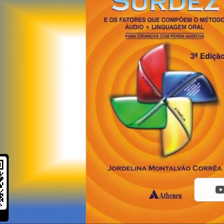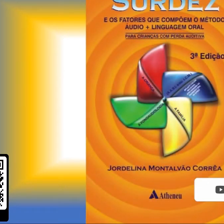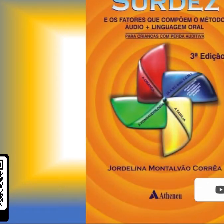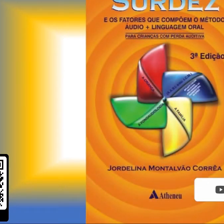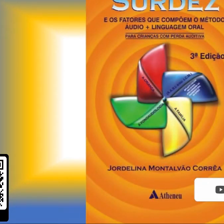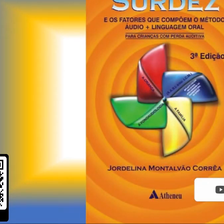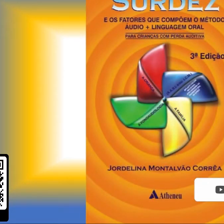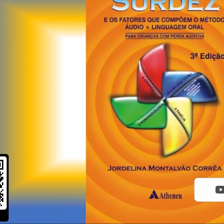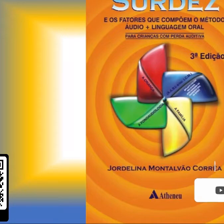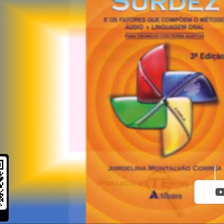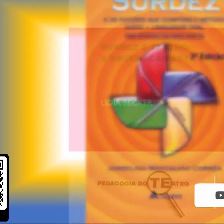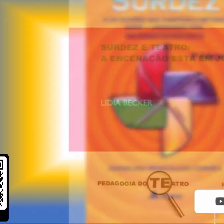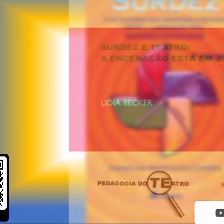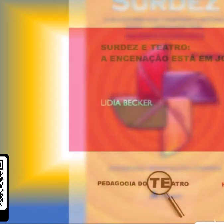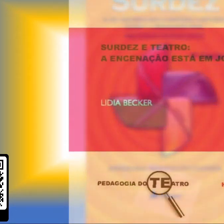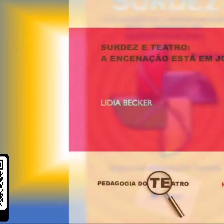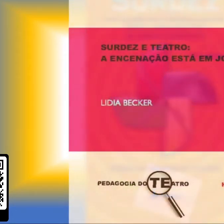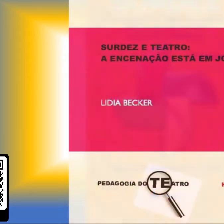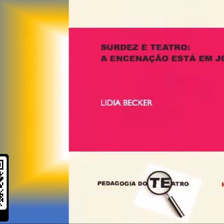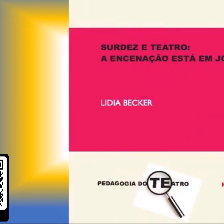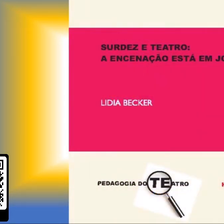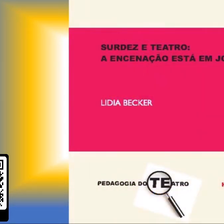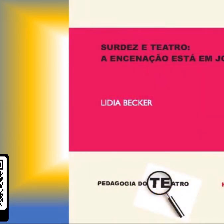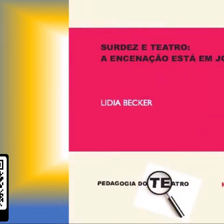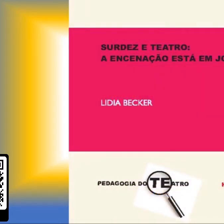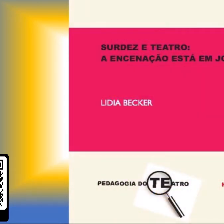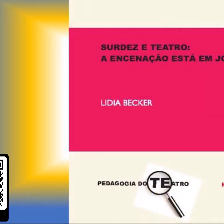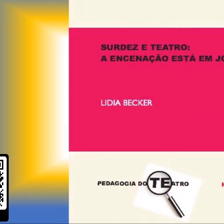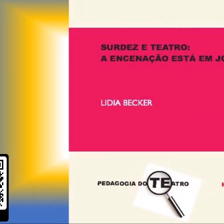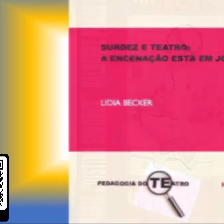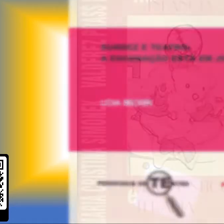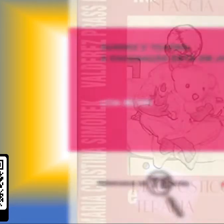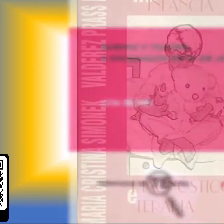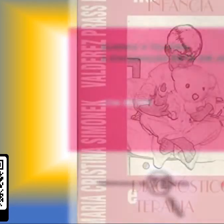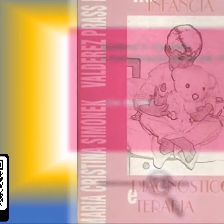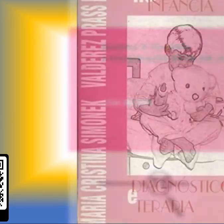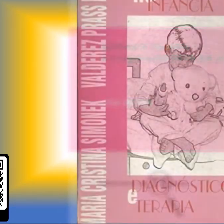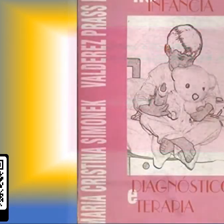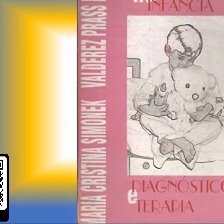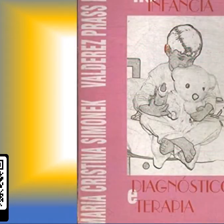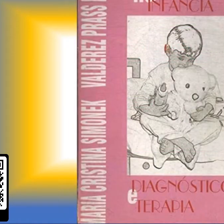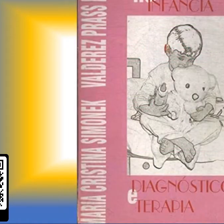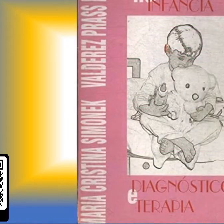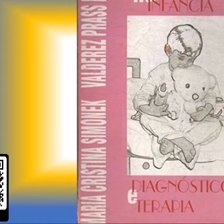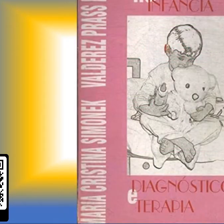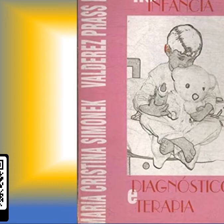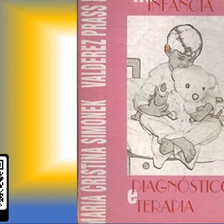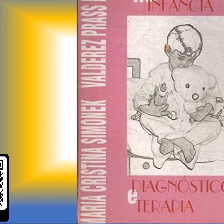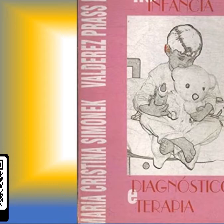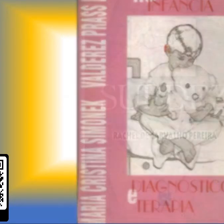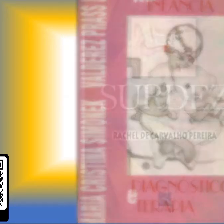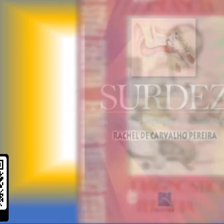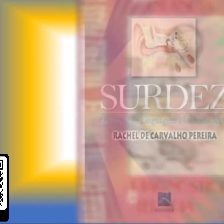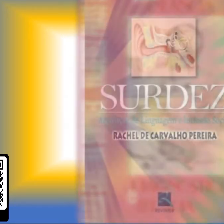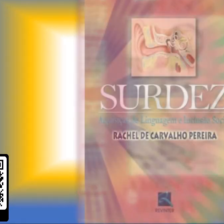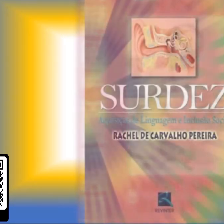E aí E aí